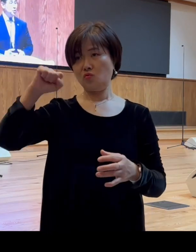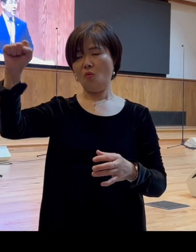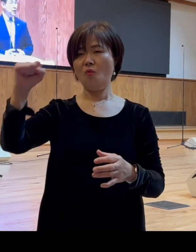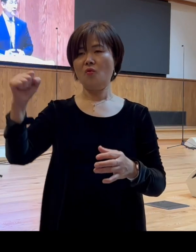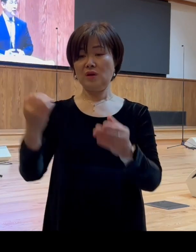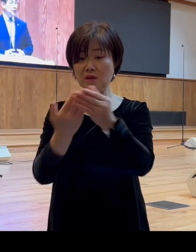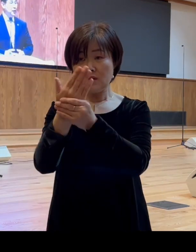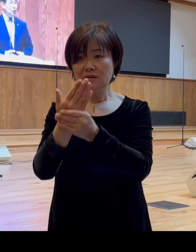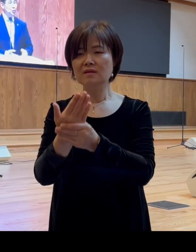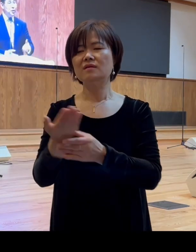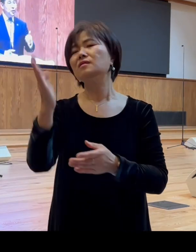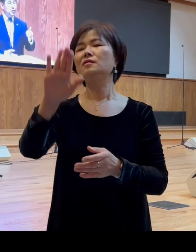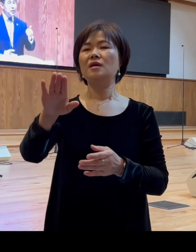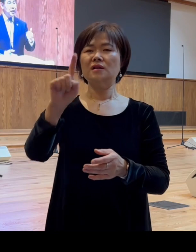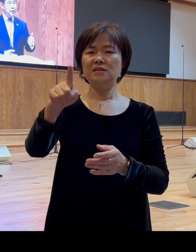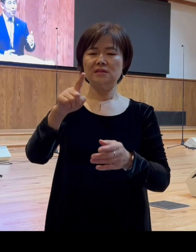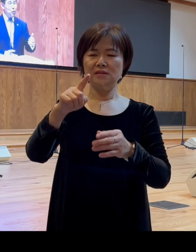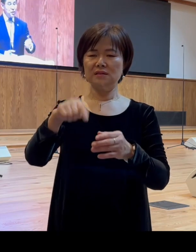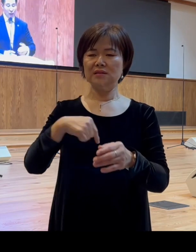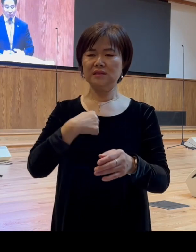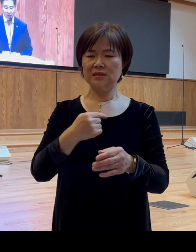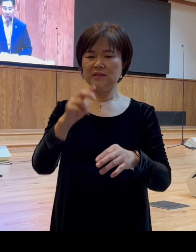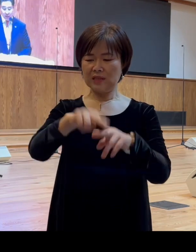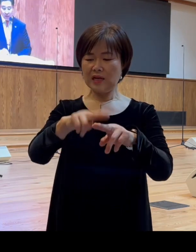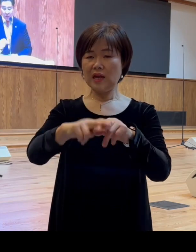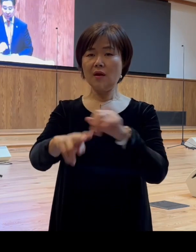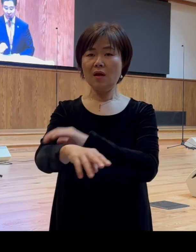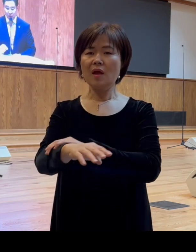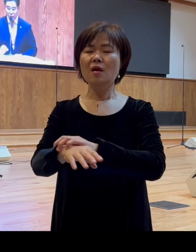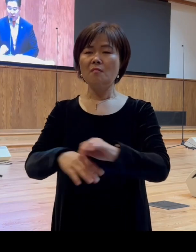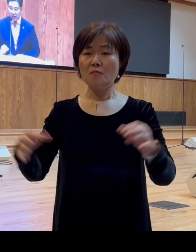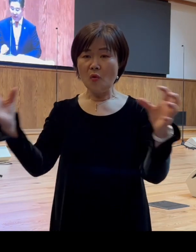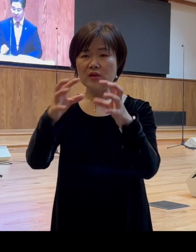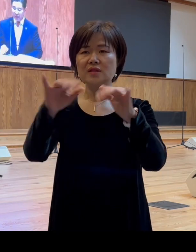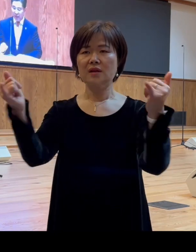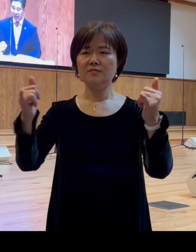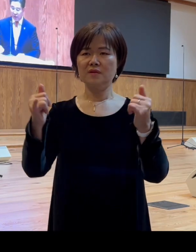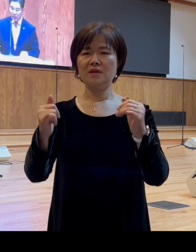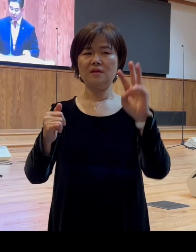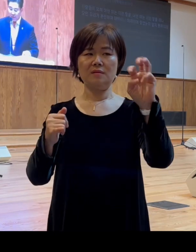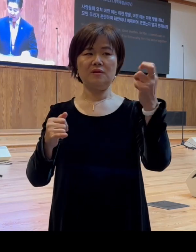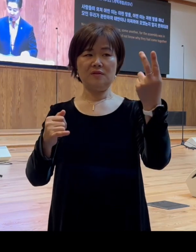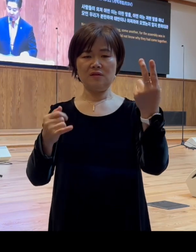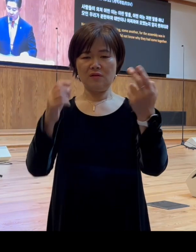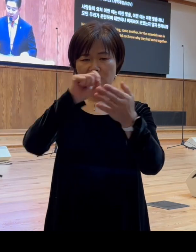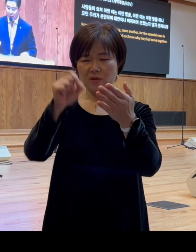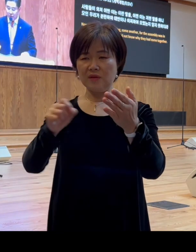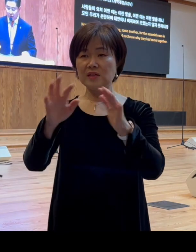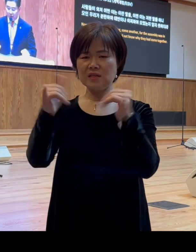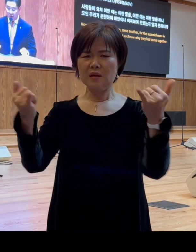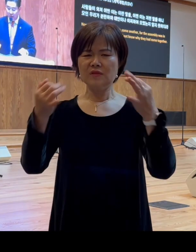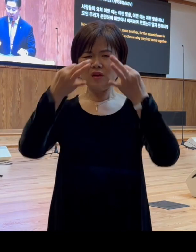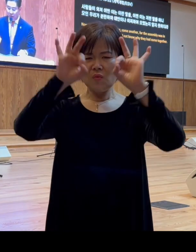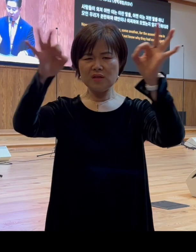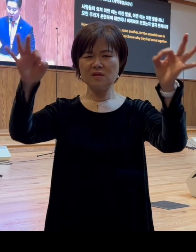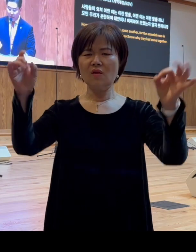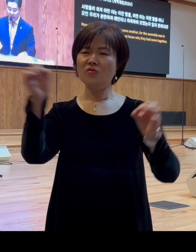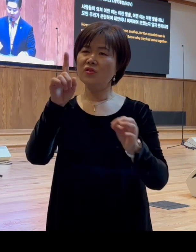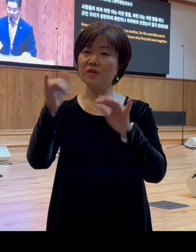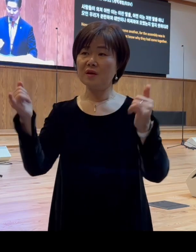그럼 그 자리에 모인 사람들에 관해서 32절에 누가가 이렇게 기록합니다 사람들이 외쳐 어떤이는 이런 말을